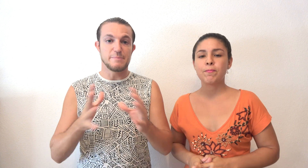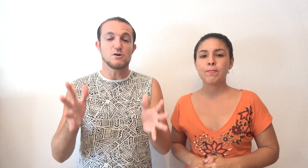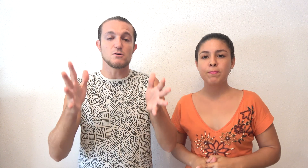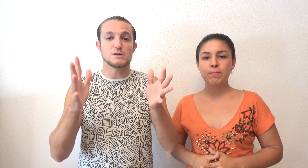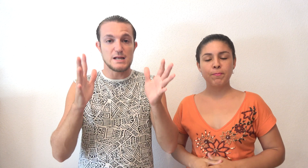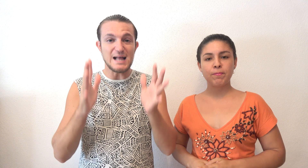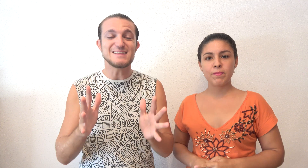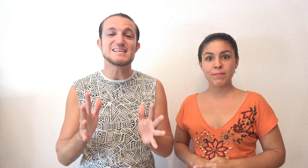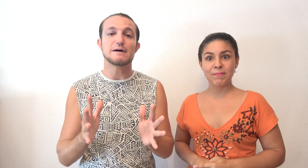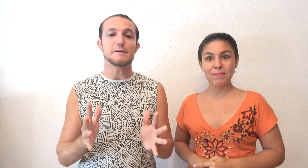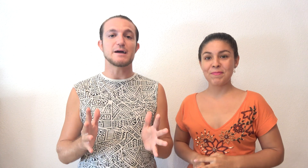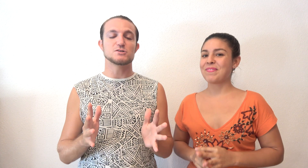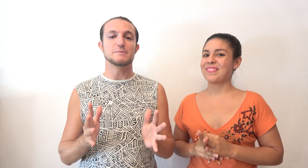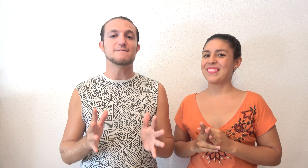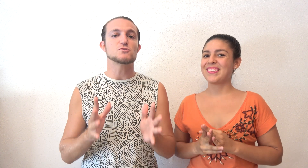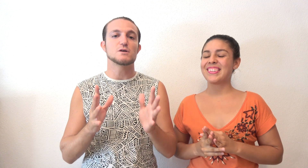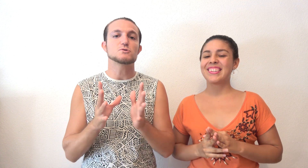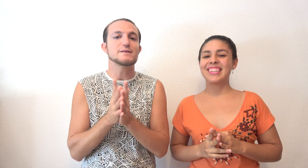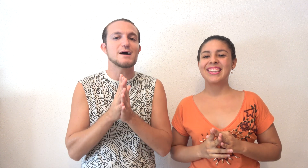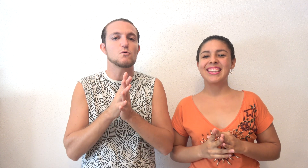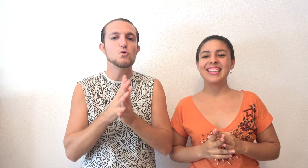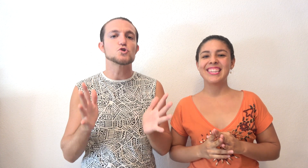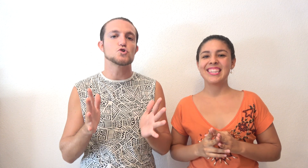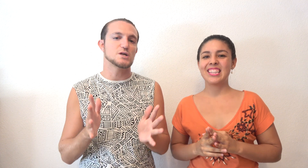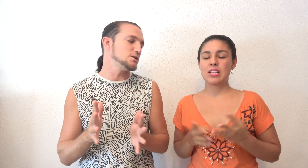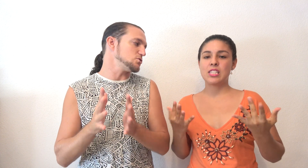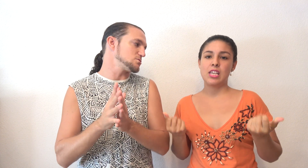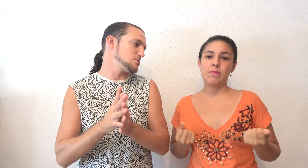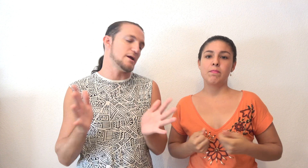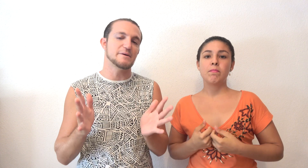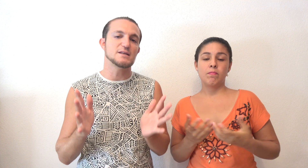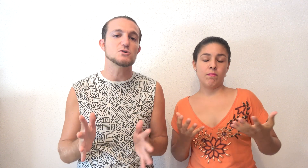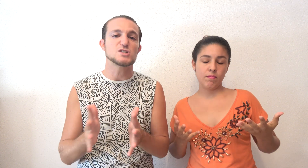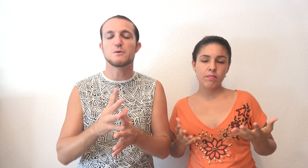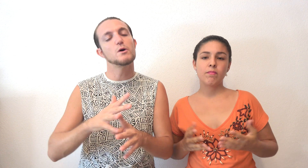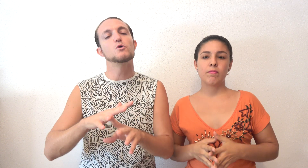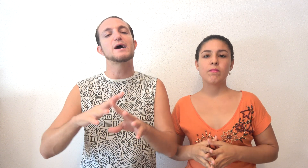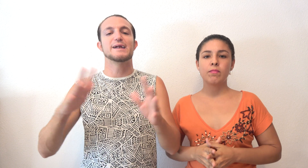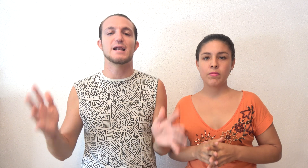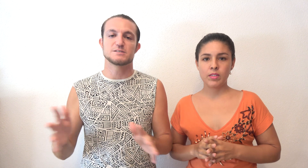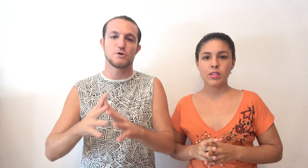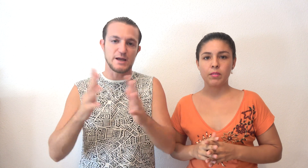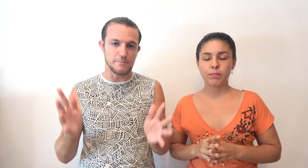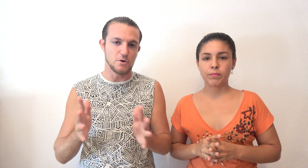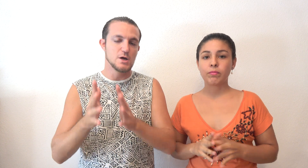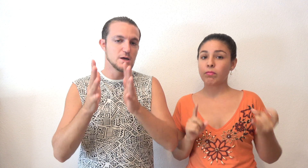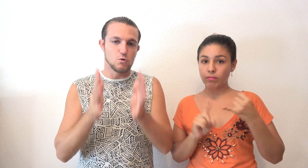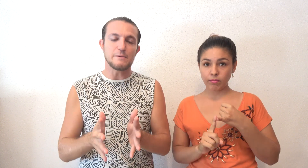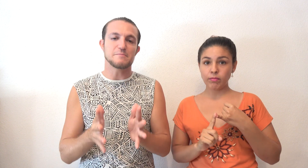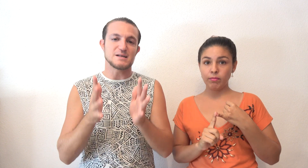Pero antes de acabar, viajeros de Vinícez, tenemos que dejar unos consejitos rapiditos y muy, muy generales. Por ejemplo, una vez más,